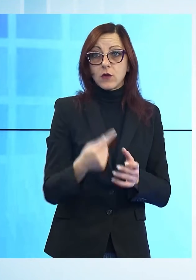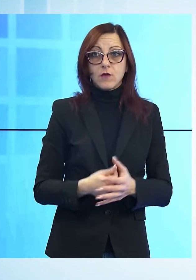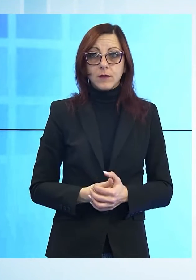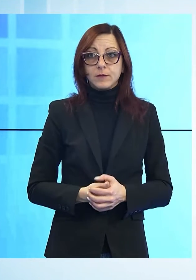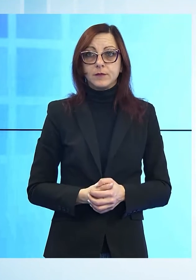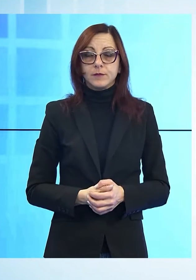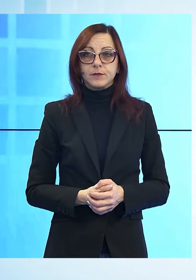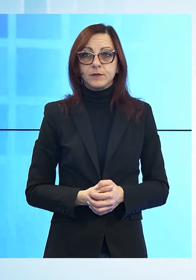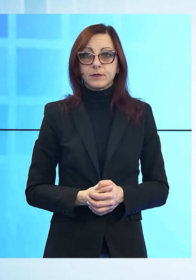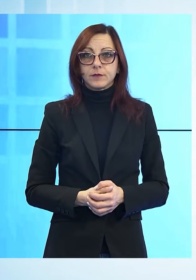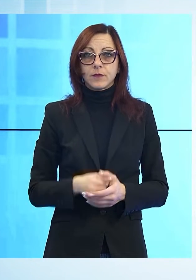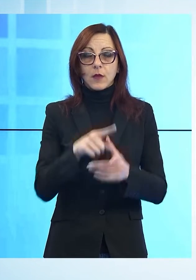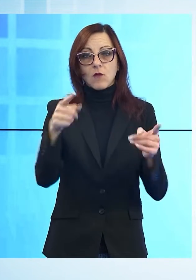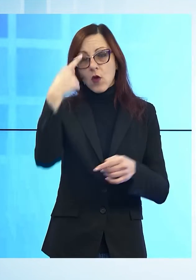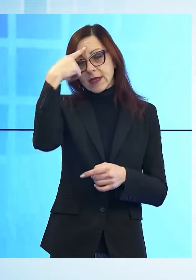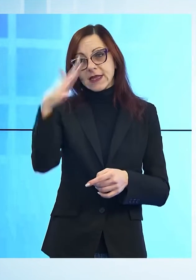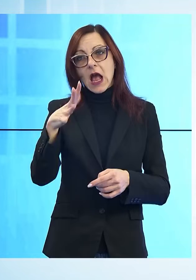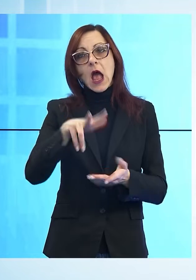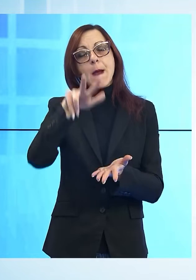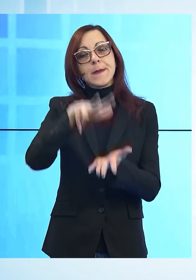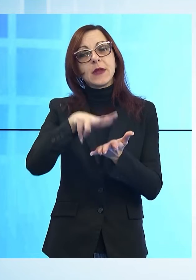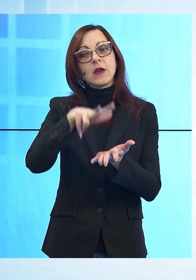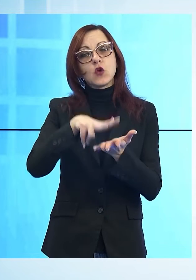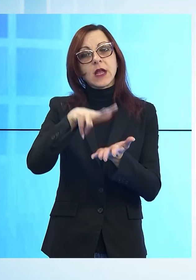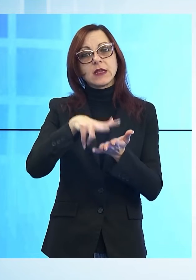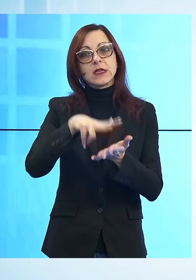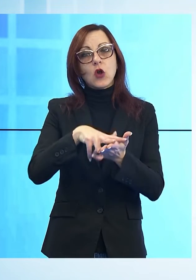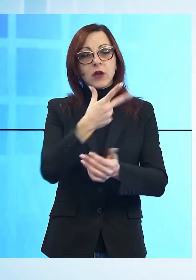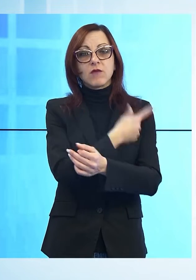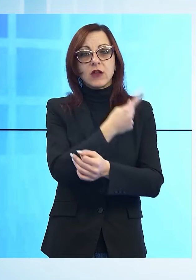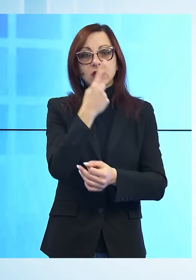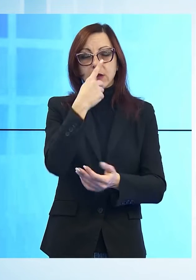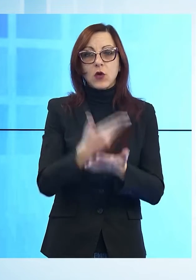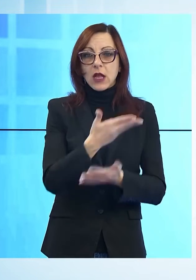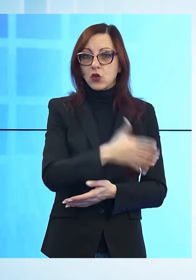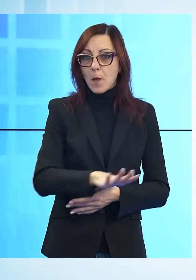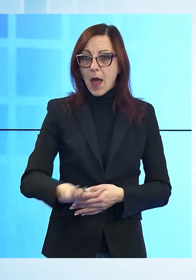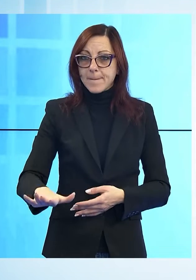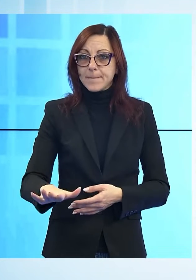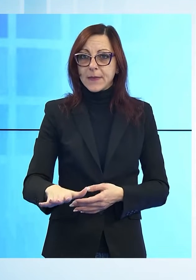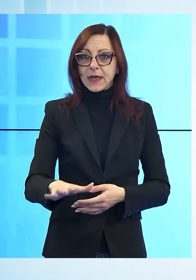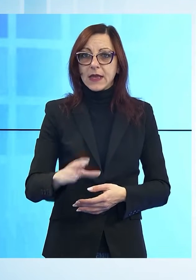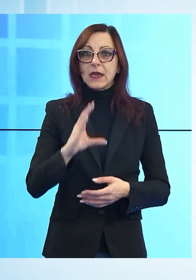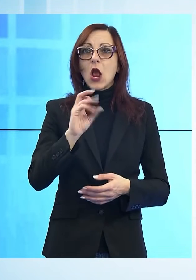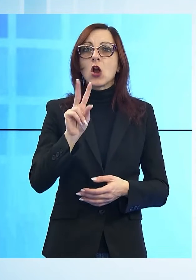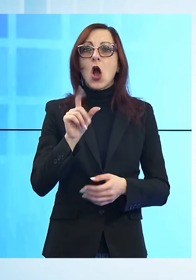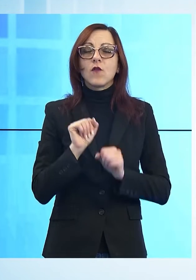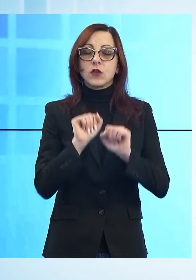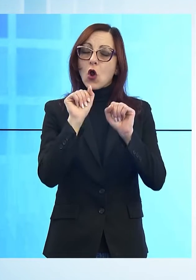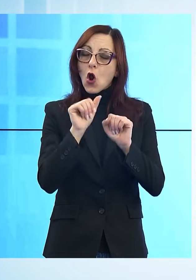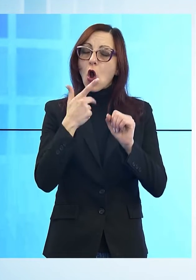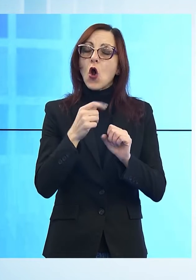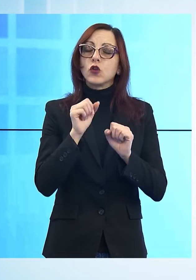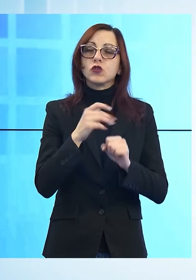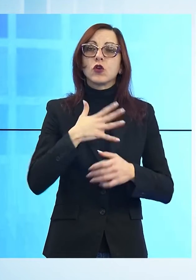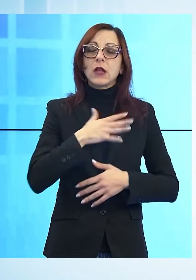E come sapete sono iniziate le prenotazioni per il vaccino pediatrico anti-Covid da somministrare ai bambini dai 5 agli 11